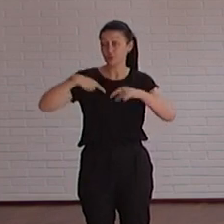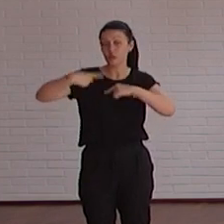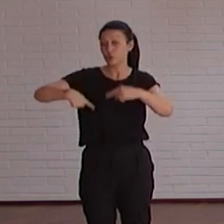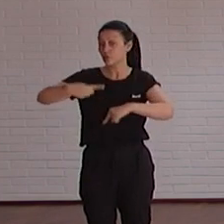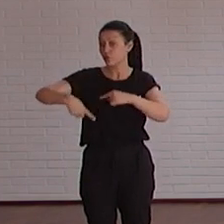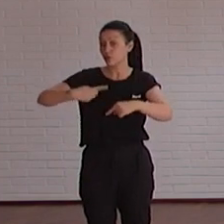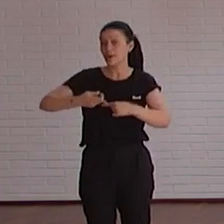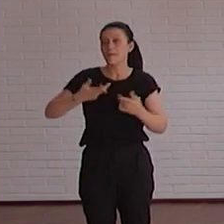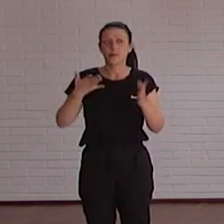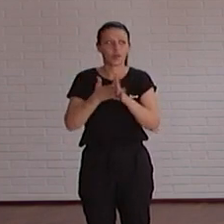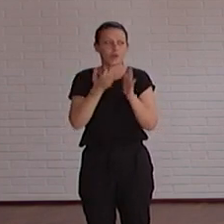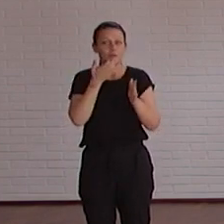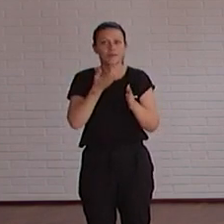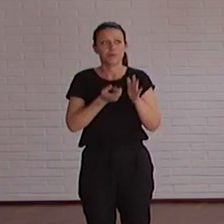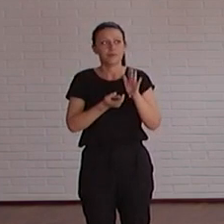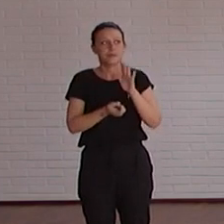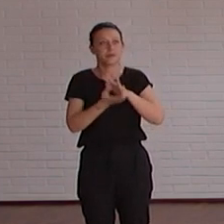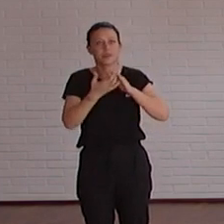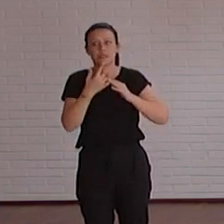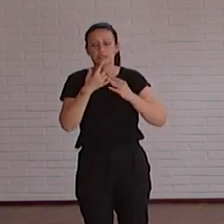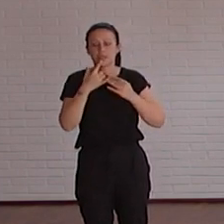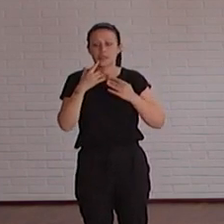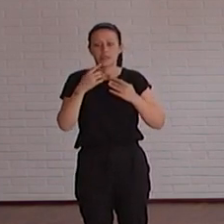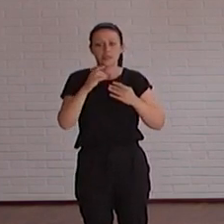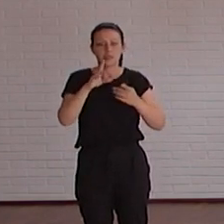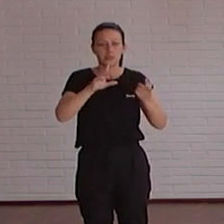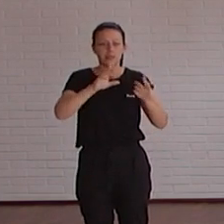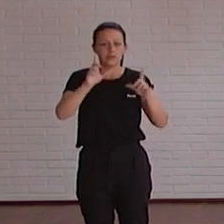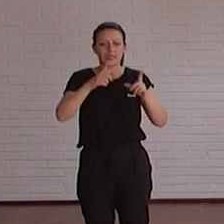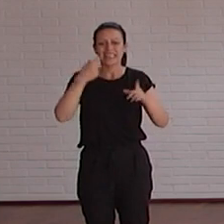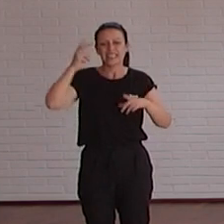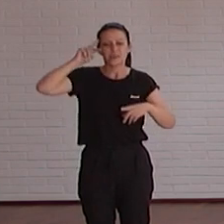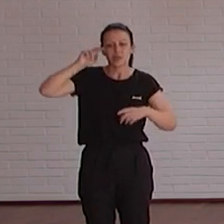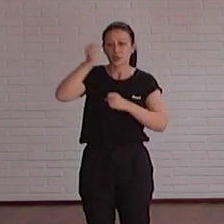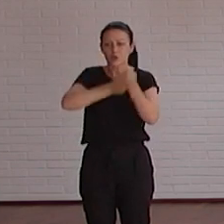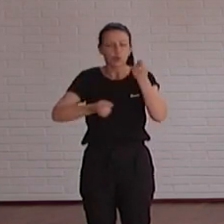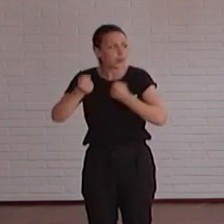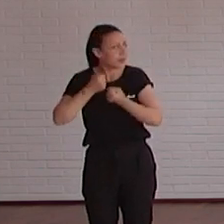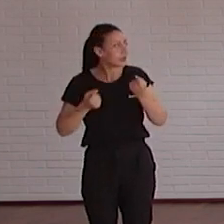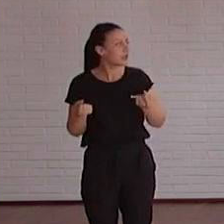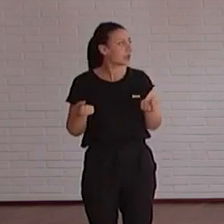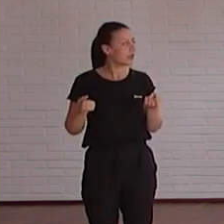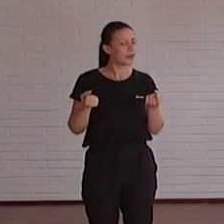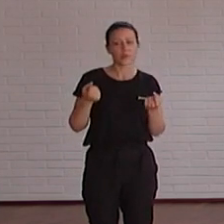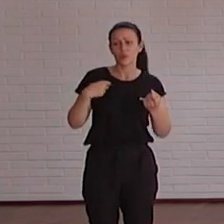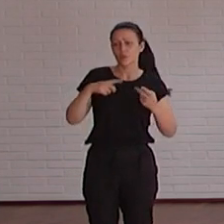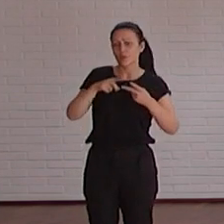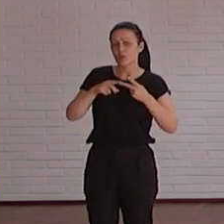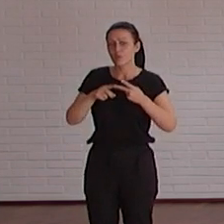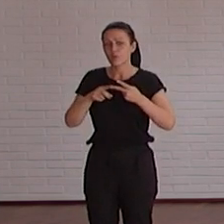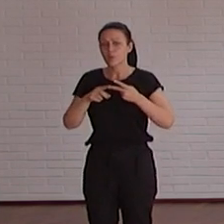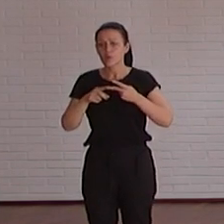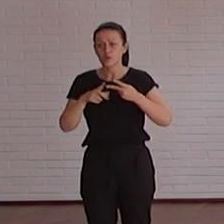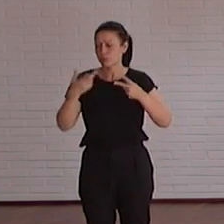pero en medio te llaman yo que sé 15 medios para pedirte un experto en economía porque acaba de salir una tal un